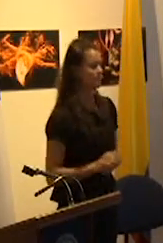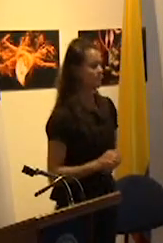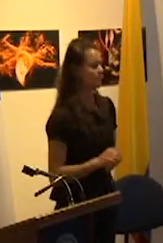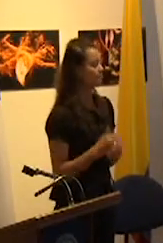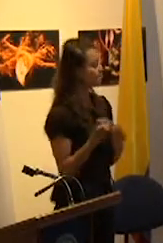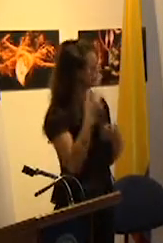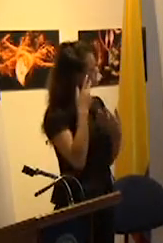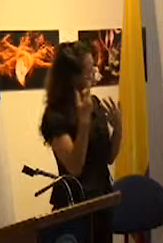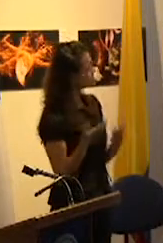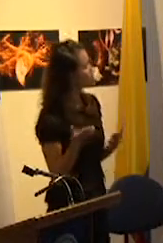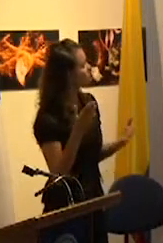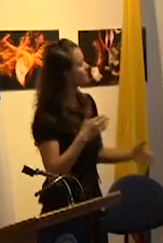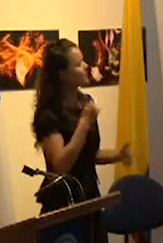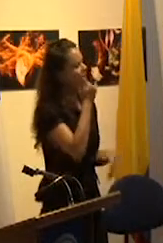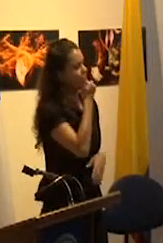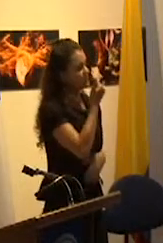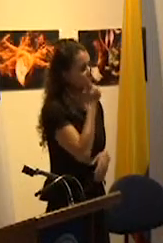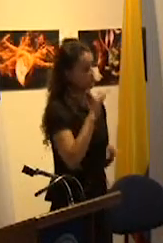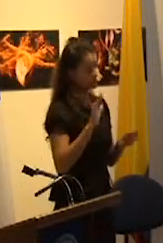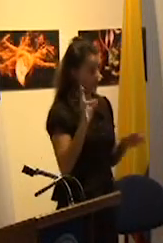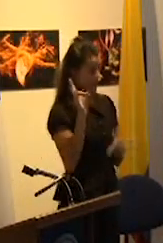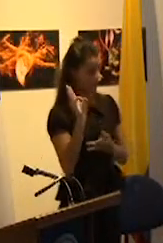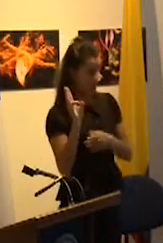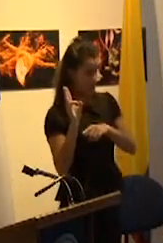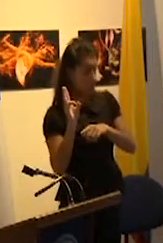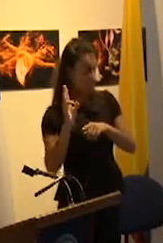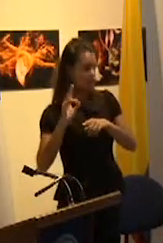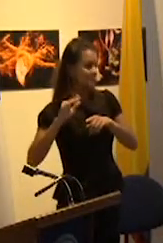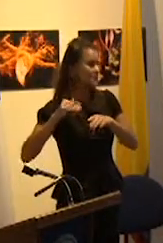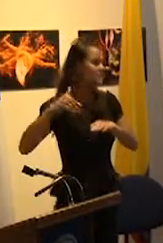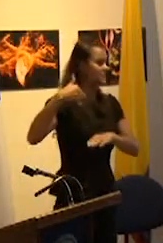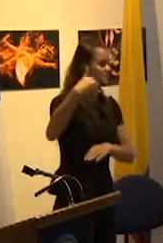veamos qué pasó después con este modelo